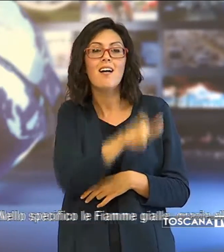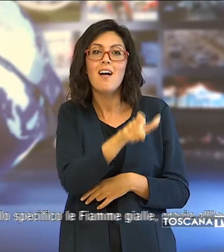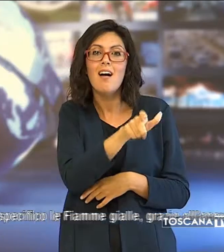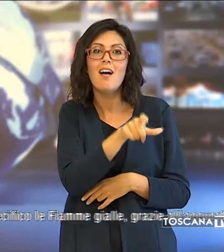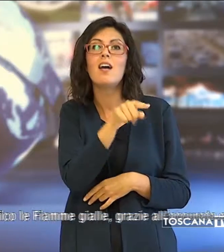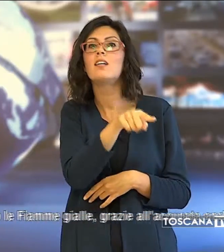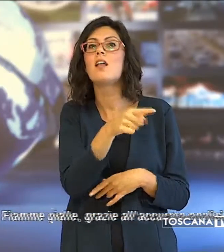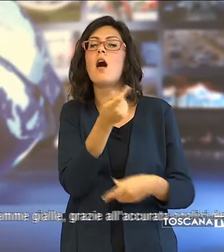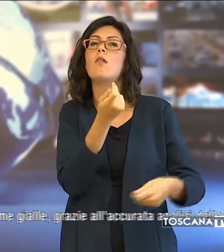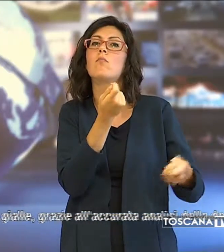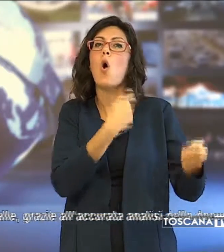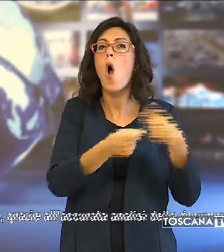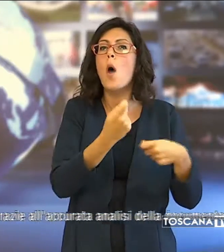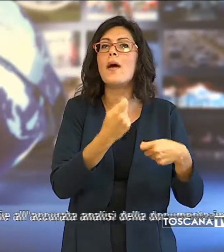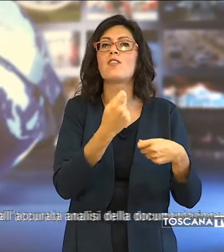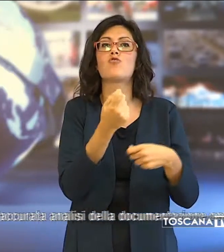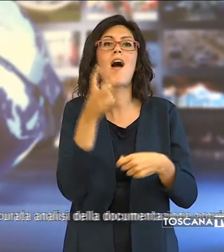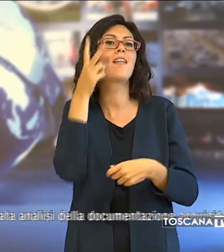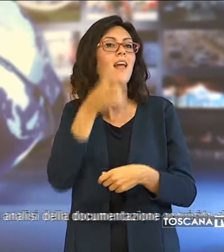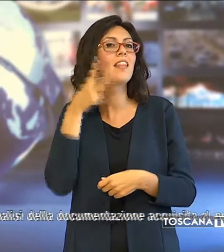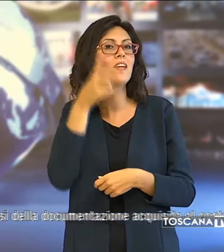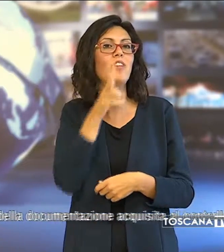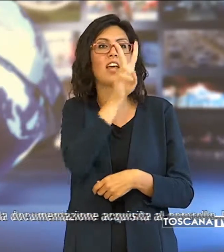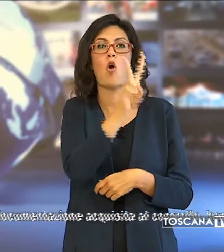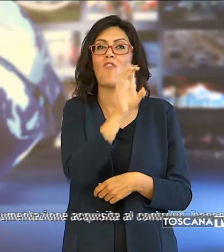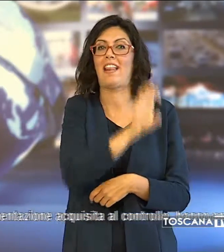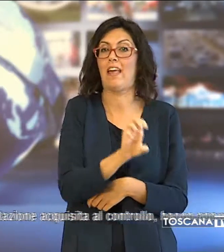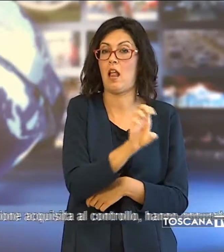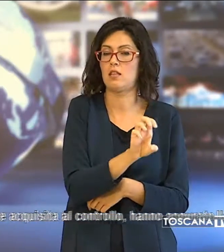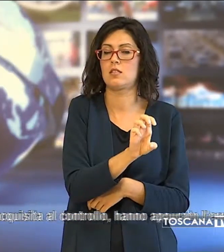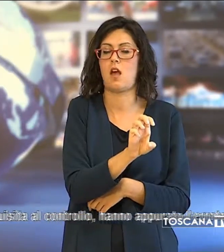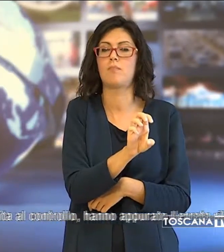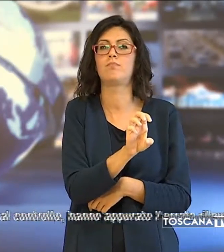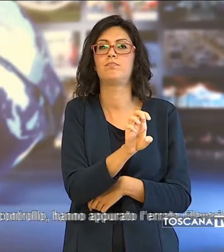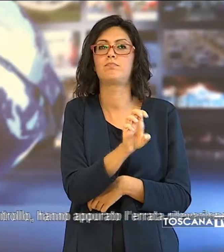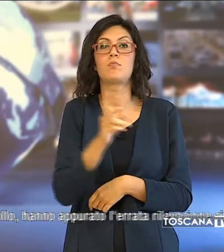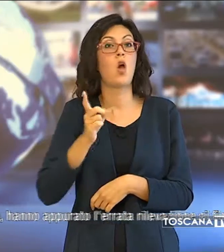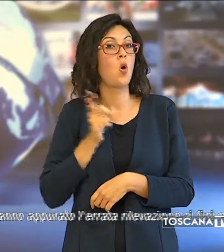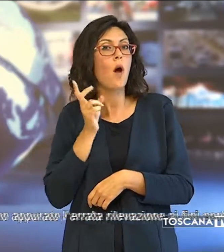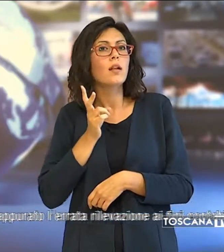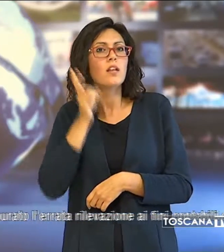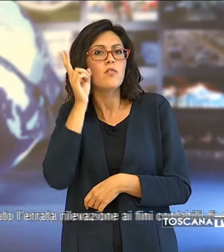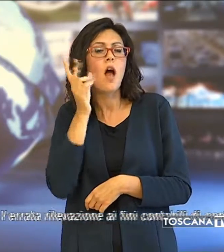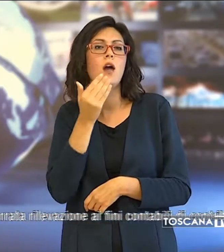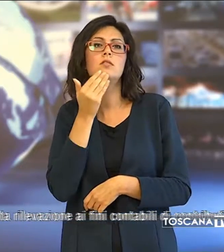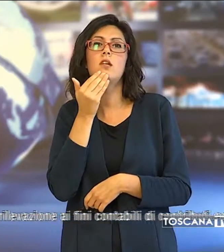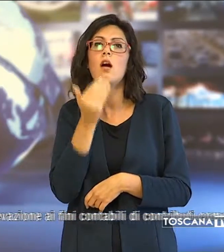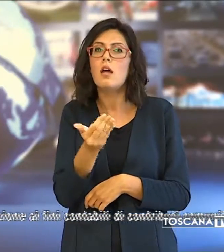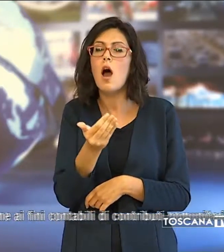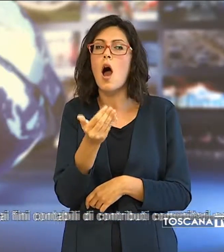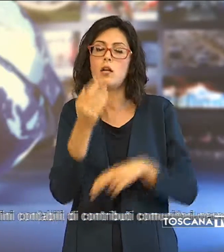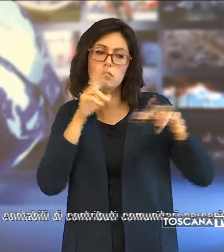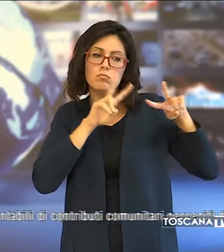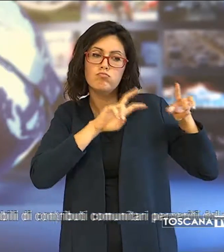e commerciante di vino della Val d'Elsa. Nello specifico le fiamme gialle, grazie all'accurata